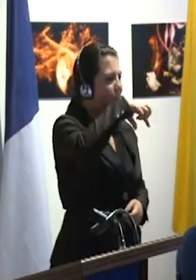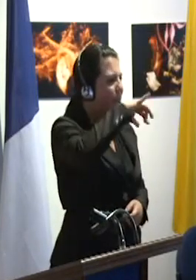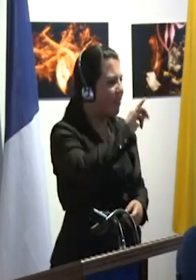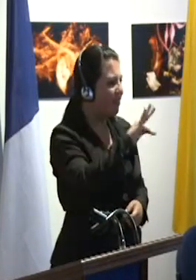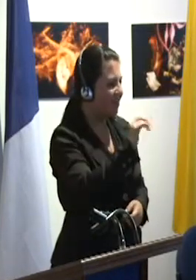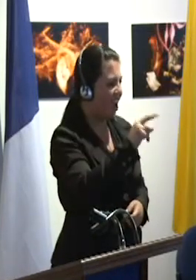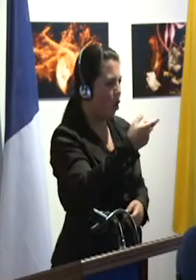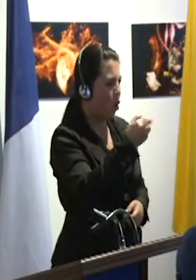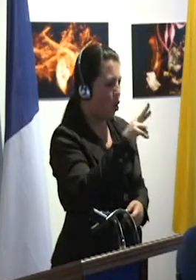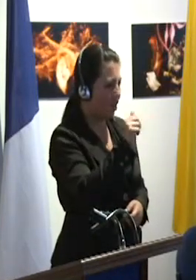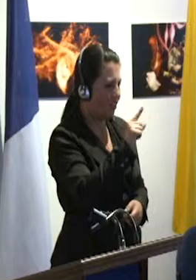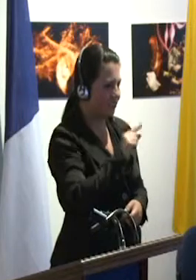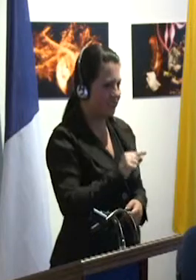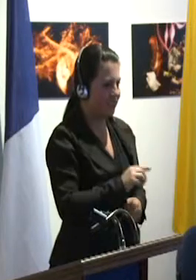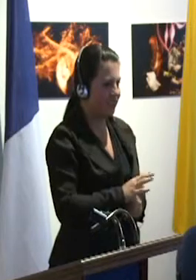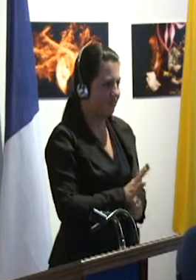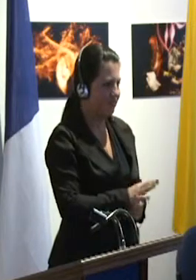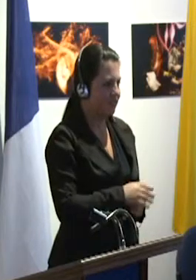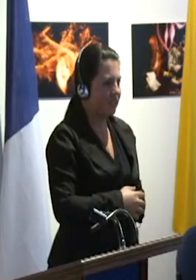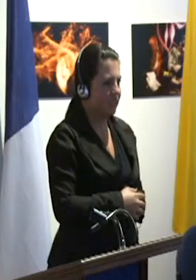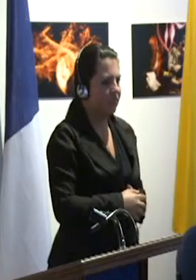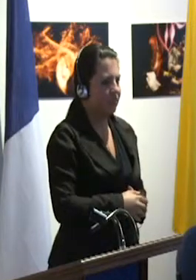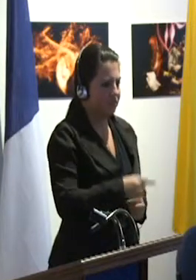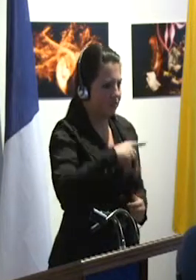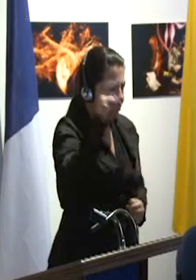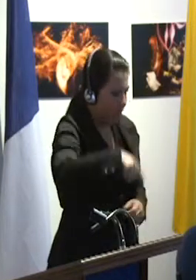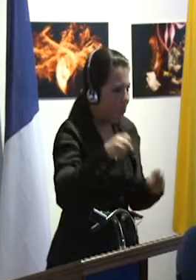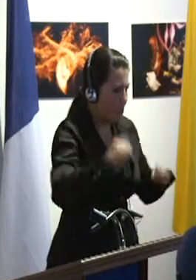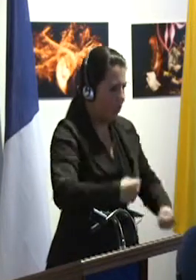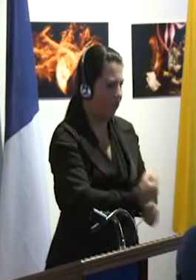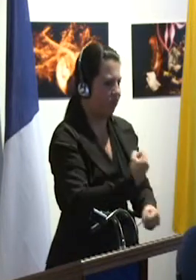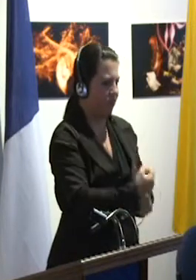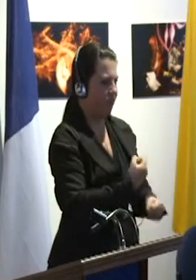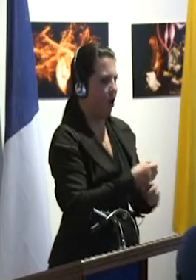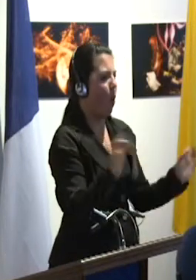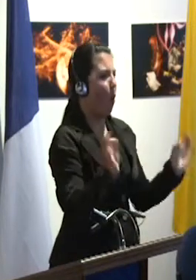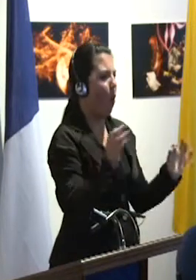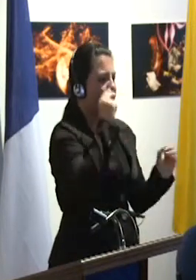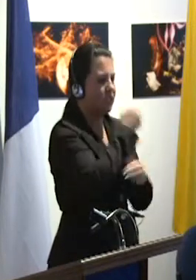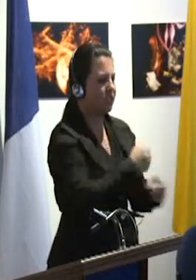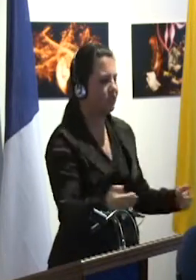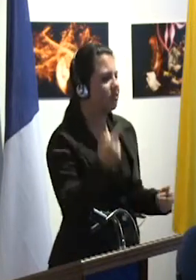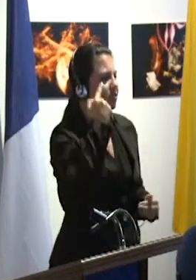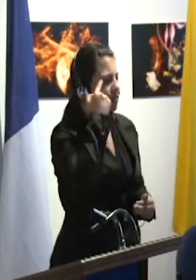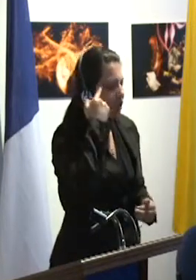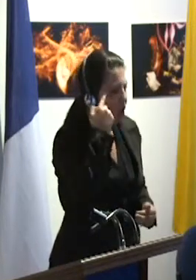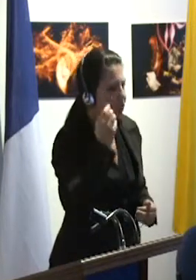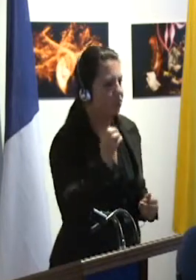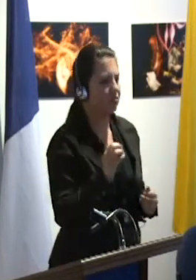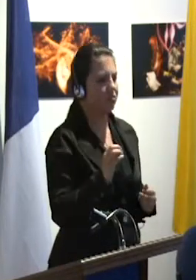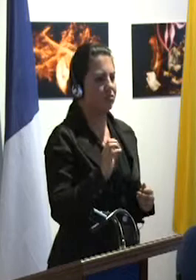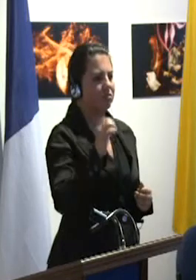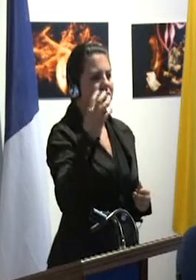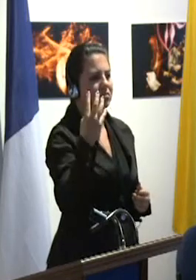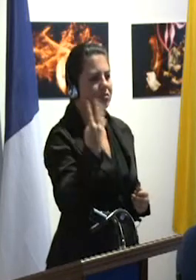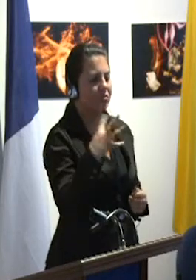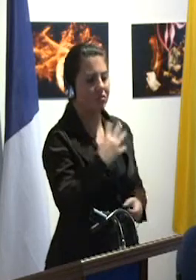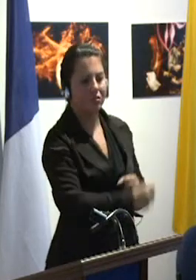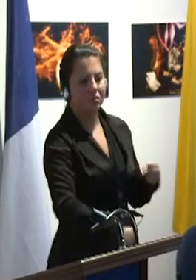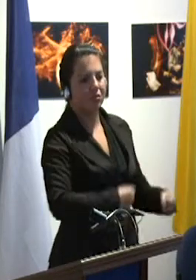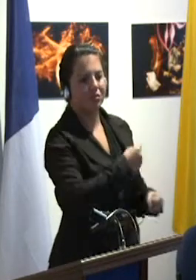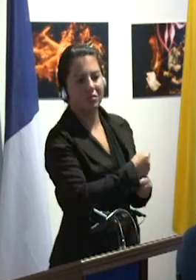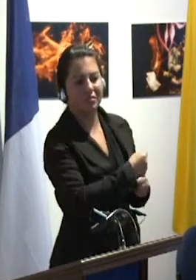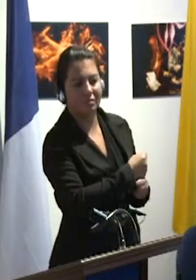sobre Pitágoras. Un niño con síndrome de Down que tiene 14 años, incluso si está escolarizado en un